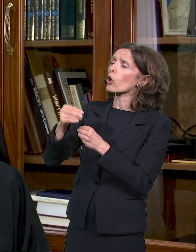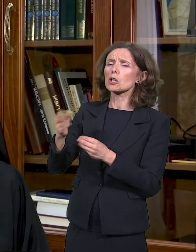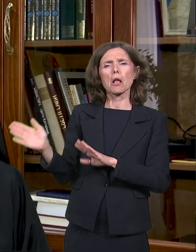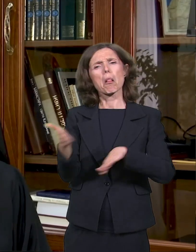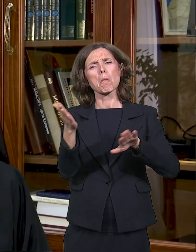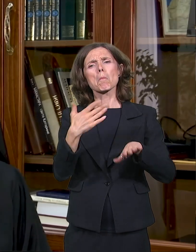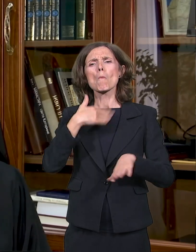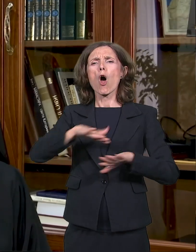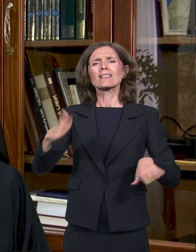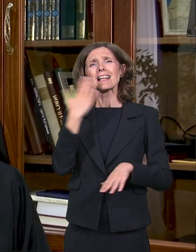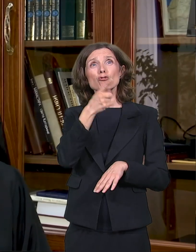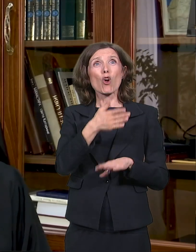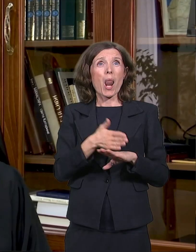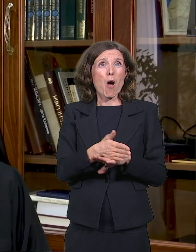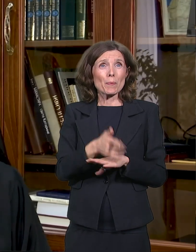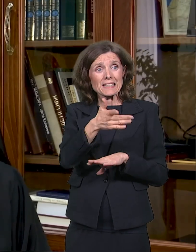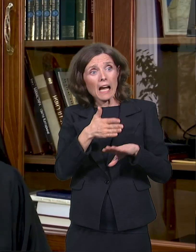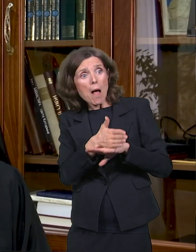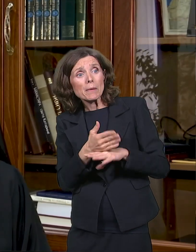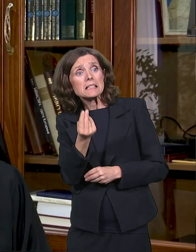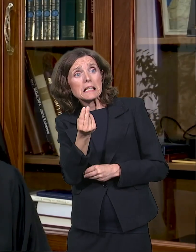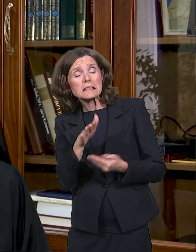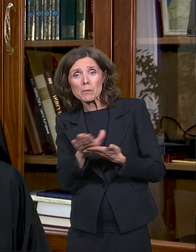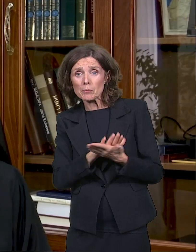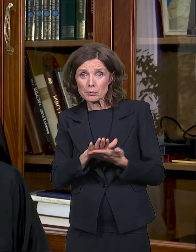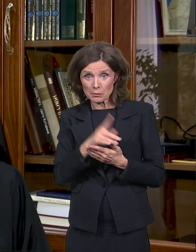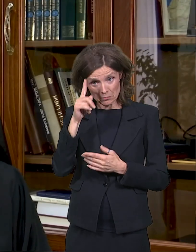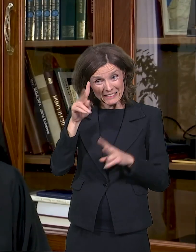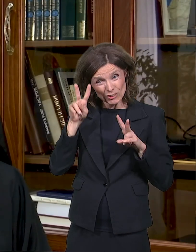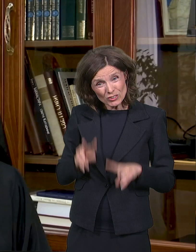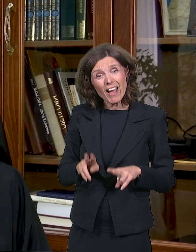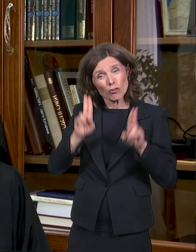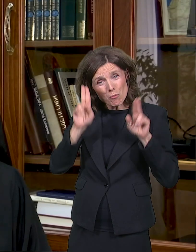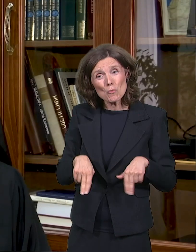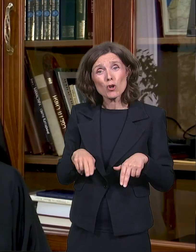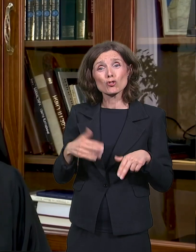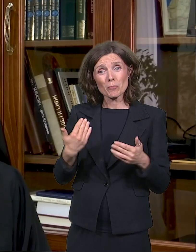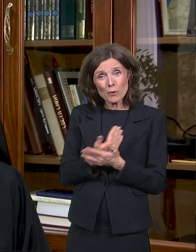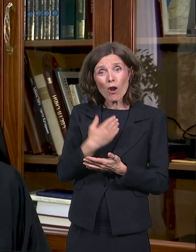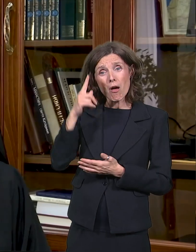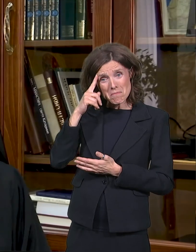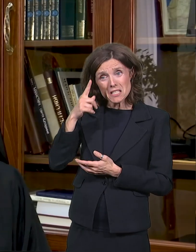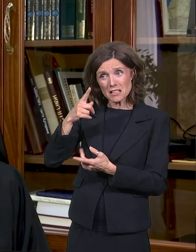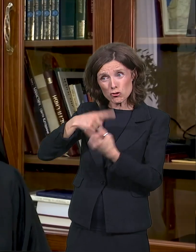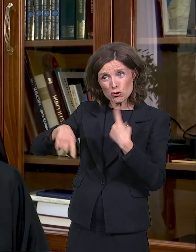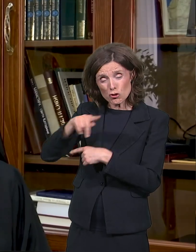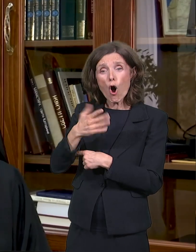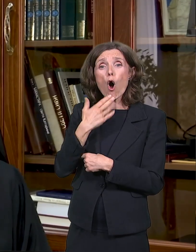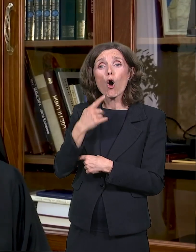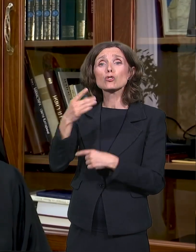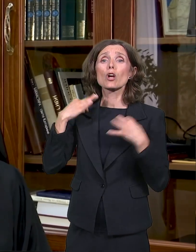gdje nema više srba, zar ti misliš da će neko da dođe, da tu živi, da predaje.